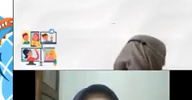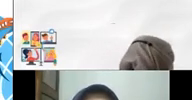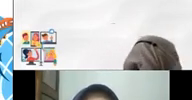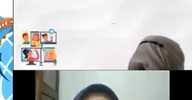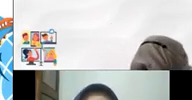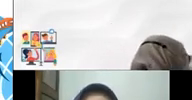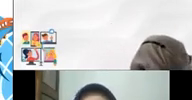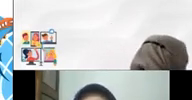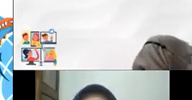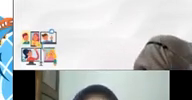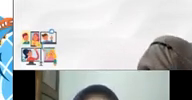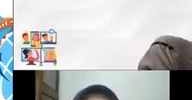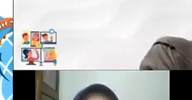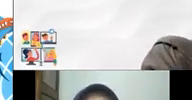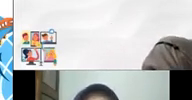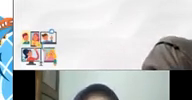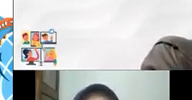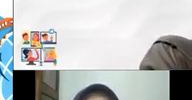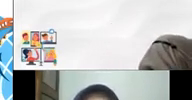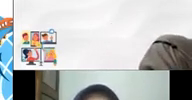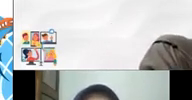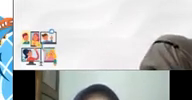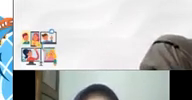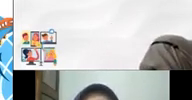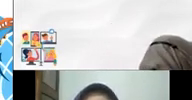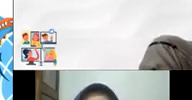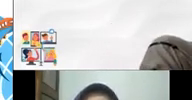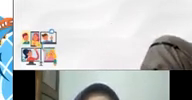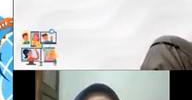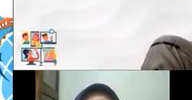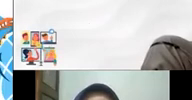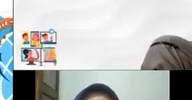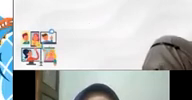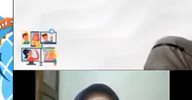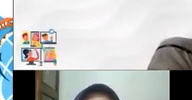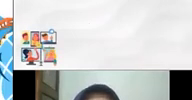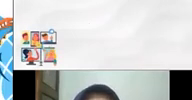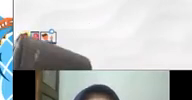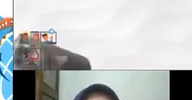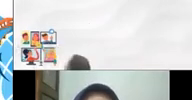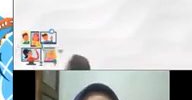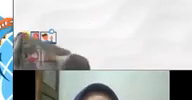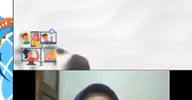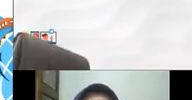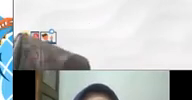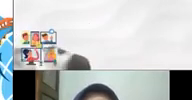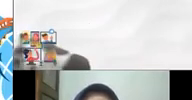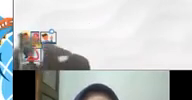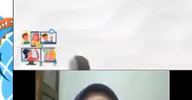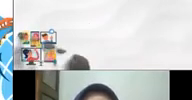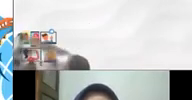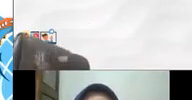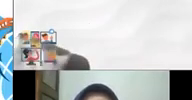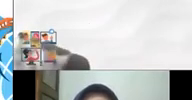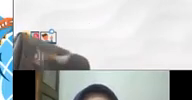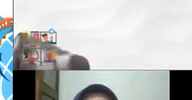di Eropa Kemudian juga terjadi akselerasi renaissance dari abad pertengahan Yang sebelumnya abad kegelaban Karena sebelumnya semua tidak